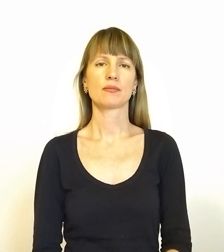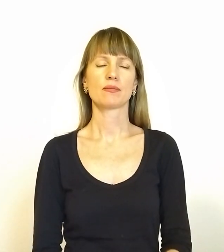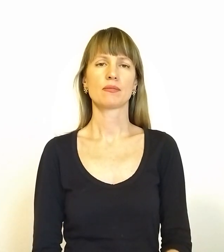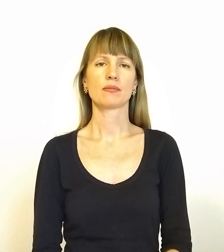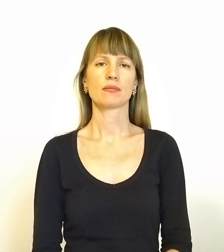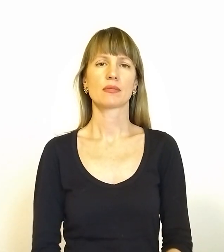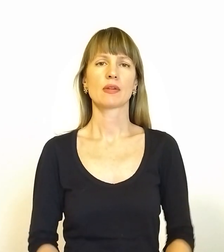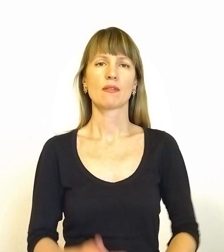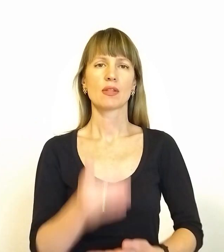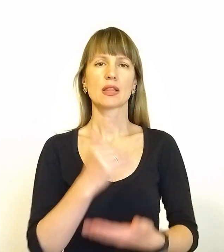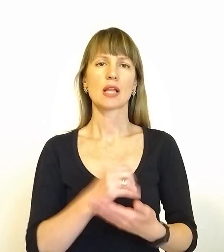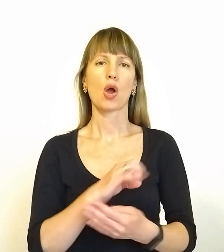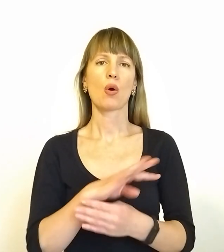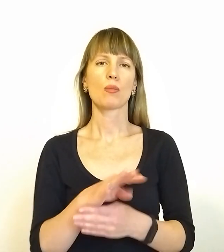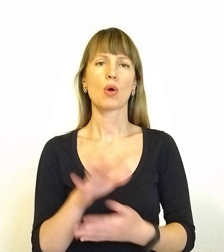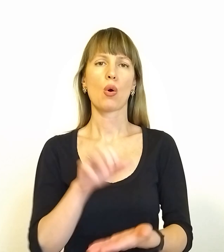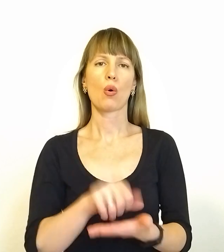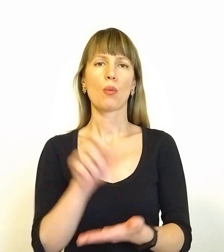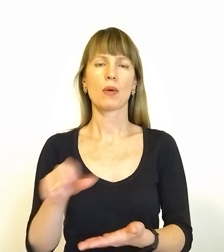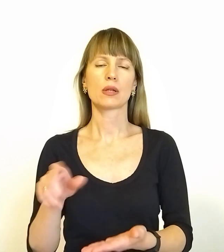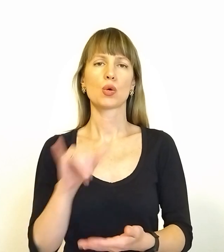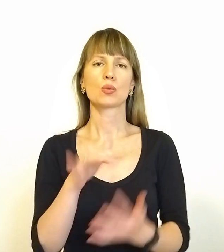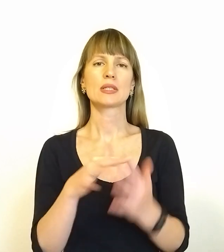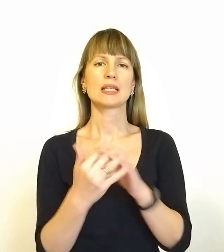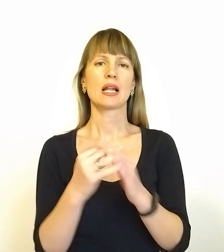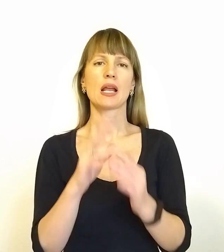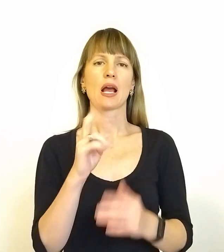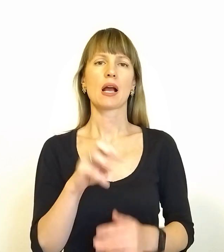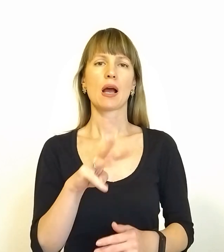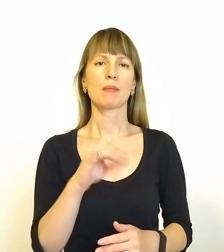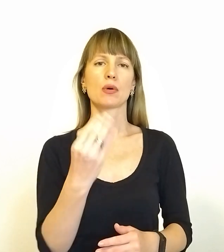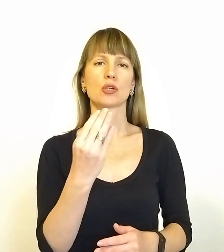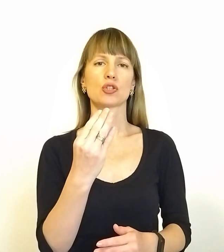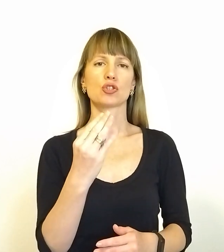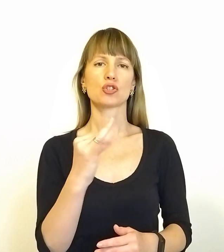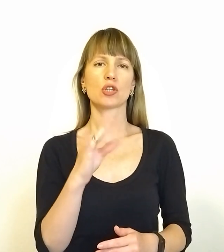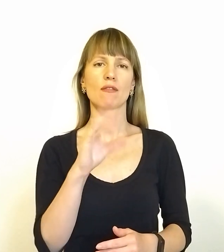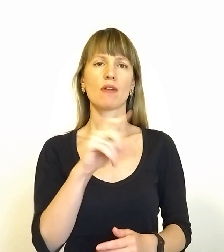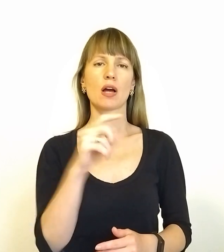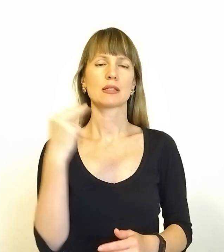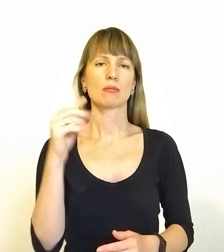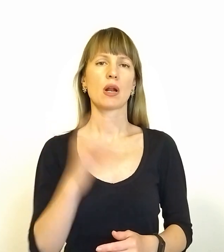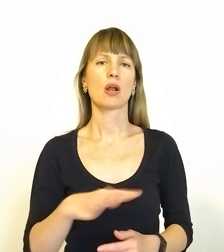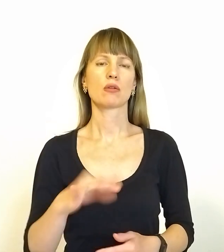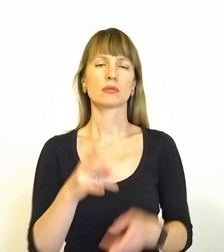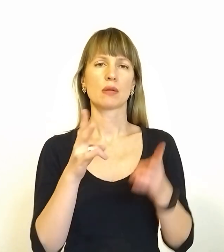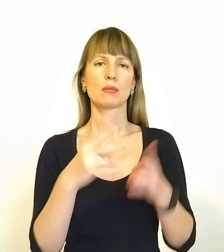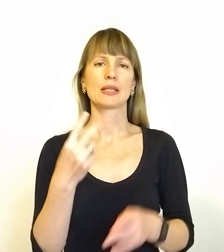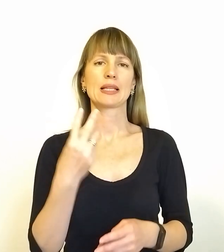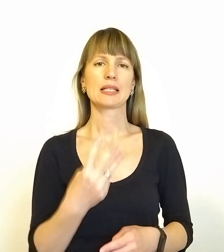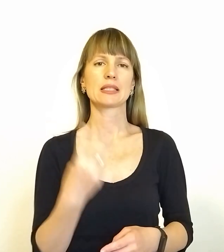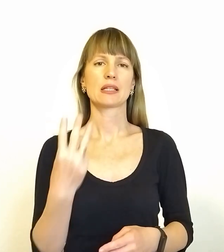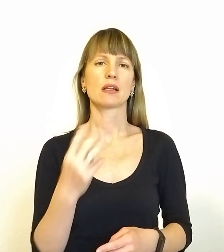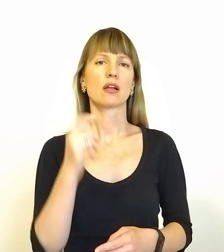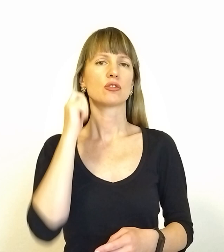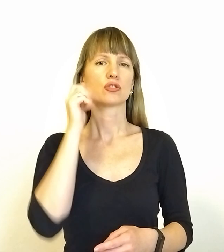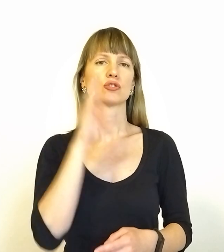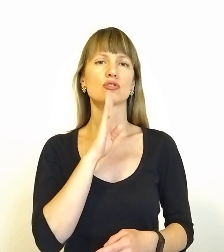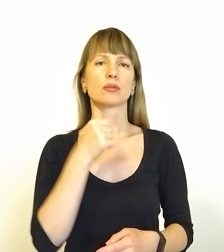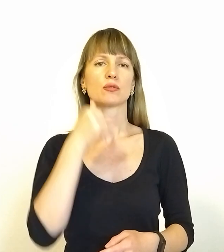Наслідок обстрілів окупантами у селі Кумишуваха Запорізького регіону травмувалася 33-річна жінка. Сталося це вчора,